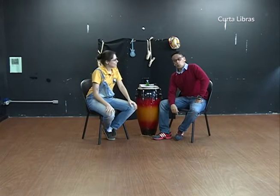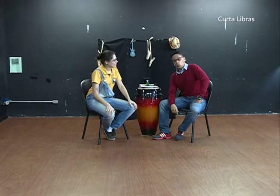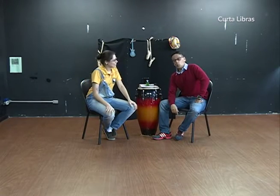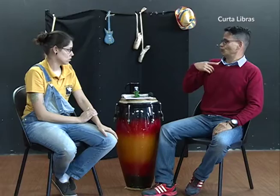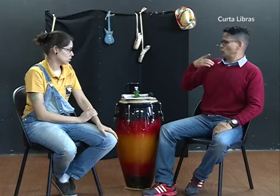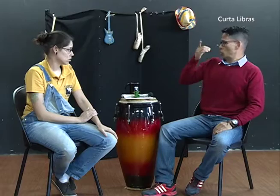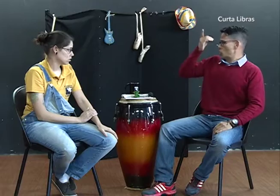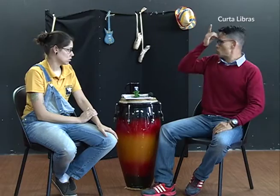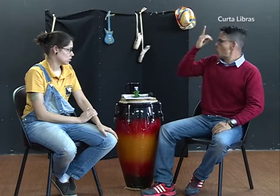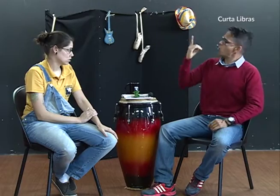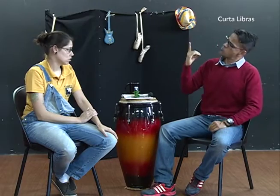Dom?